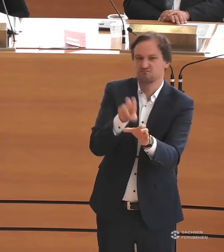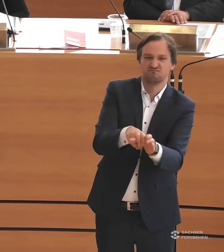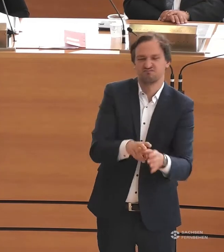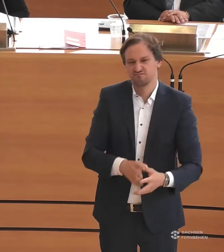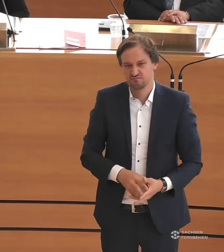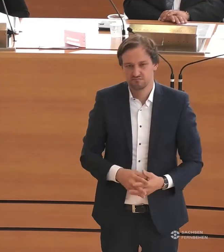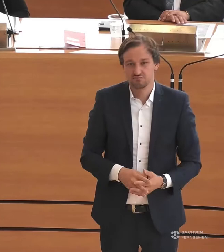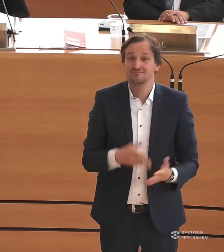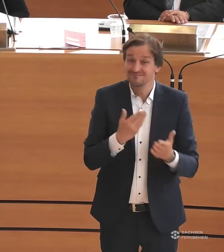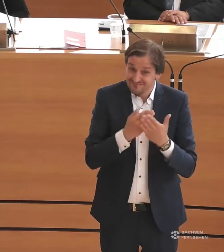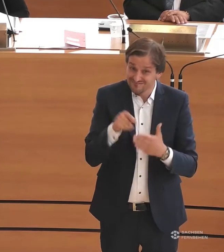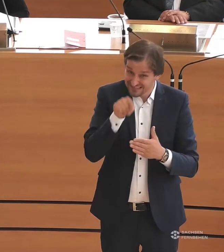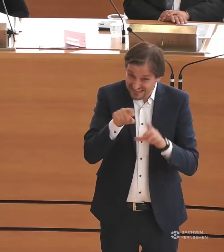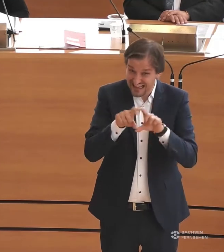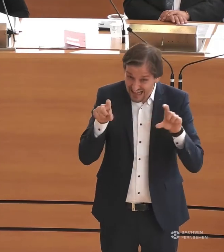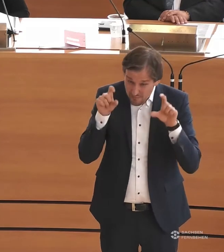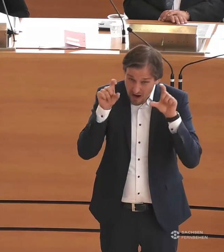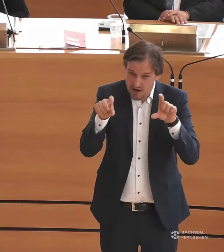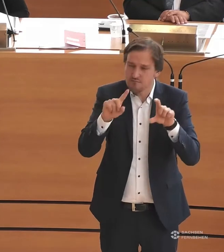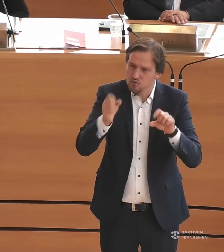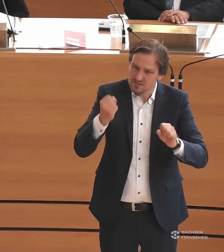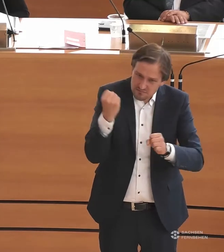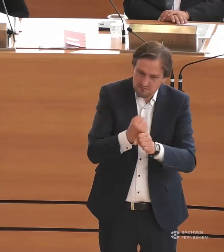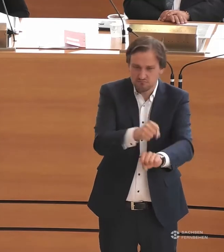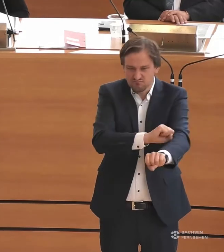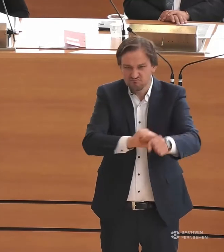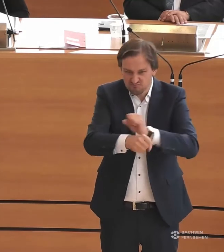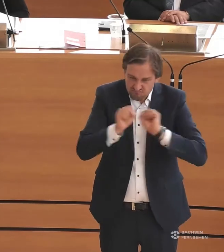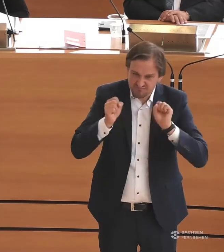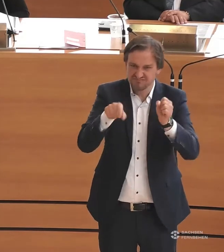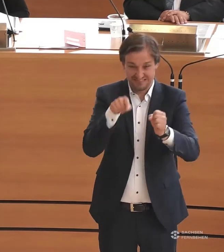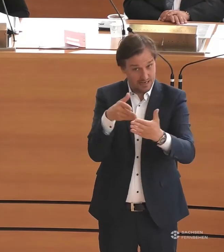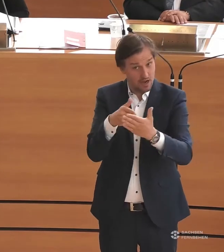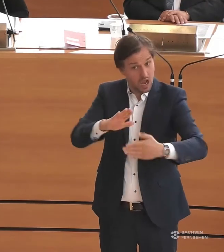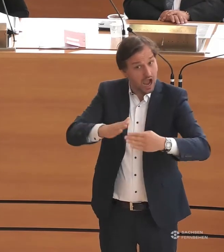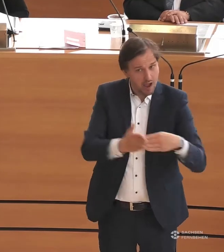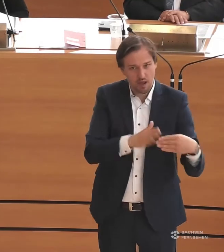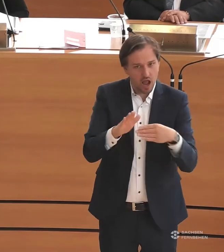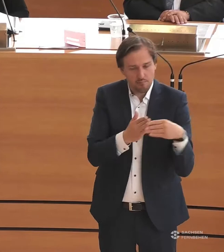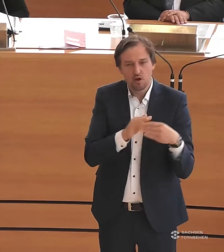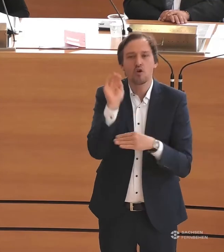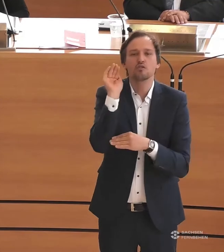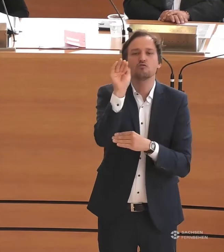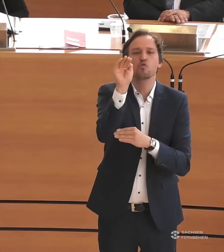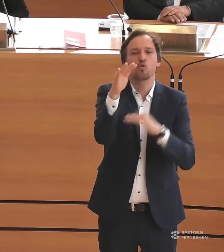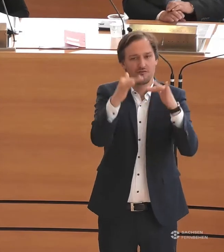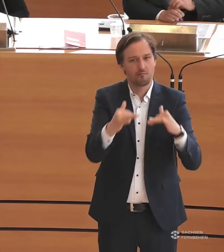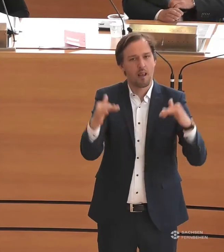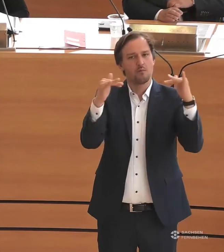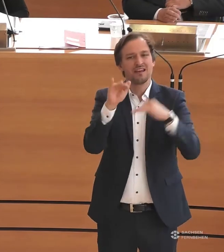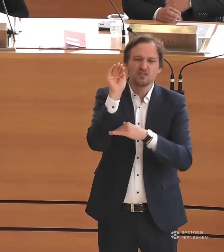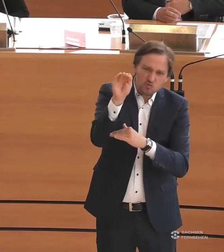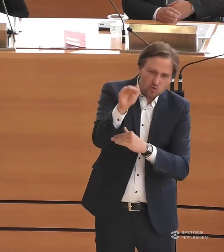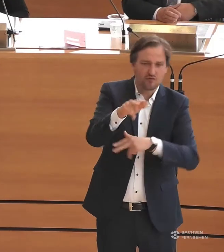lassen Sie uns daran arbeiten, dass wir gemeinsam diese Barrieren abbauen können und dass wir unsere künftigen Parlamente und Regierungen in Sachsen